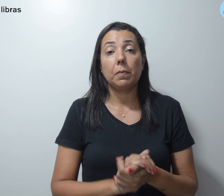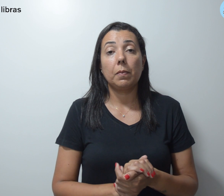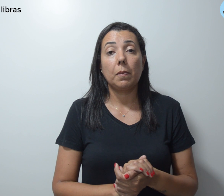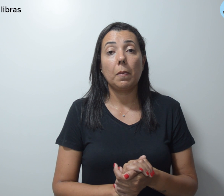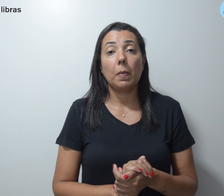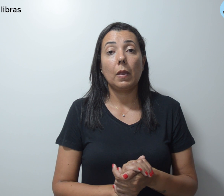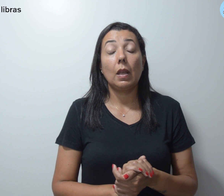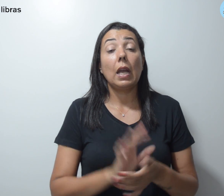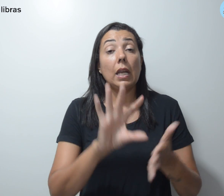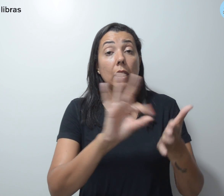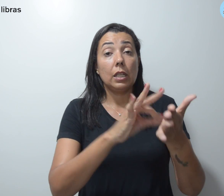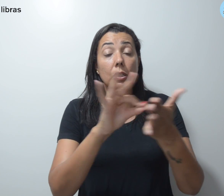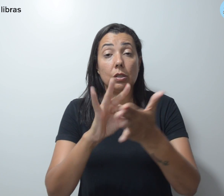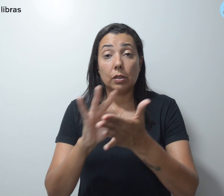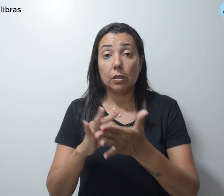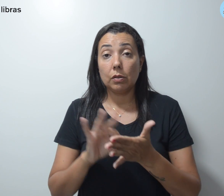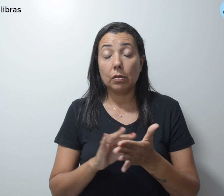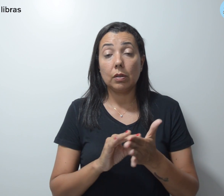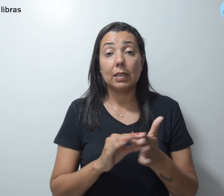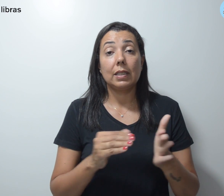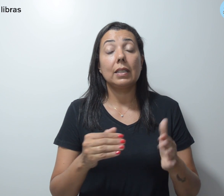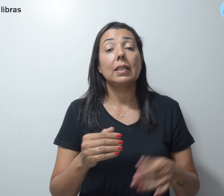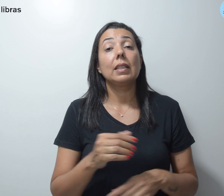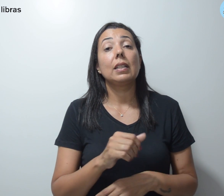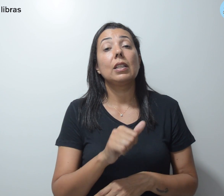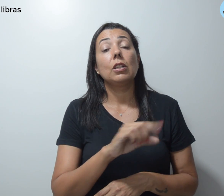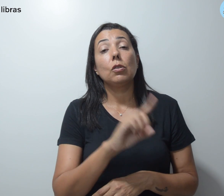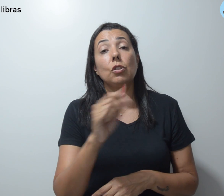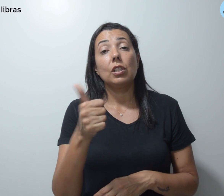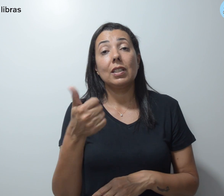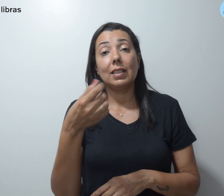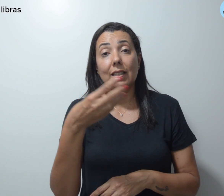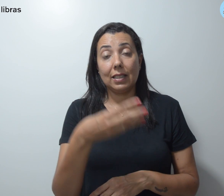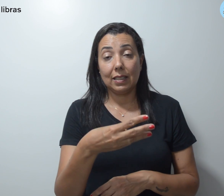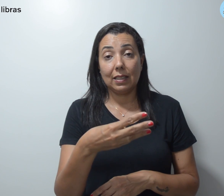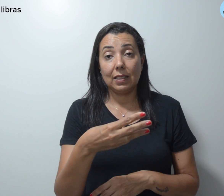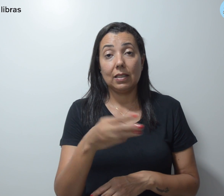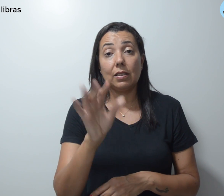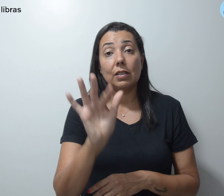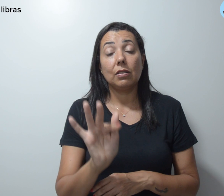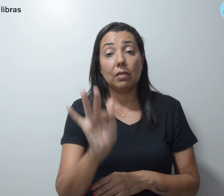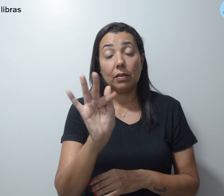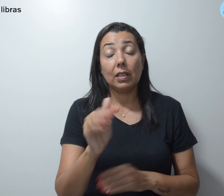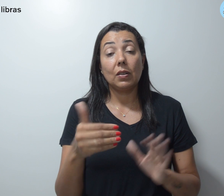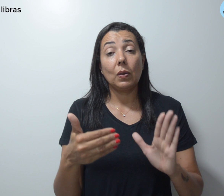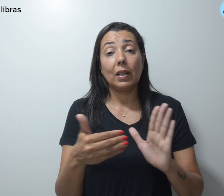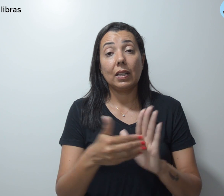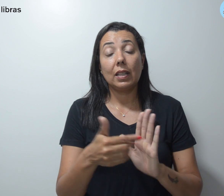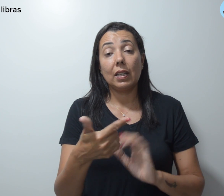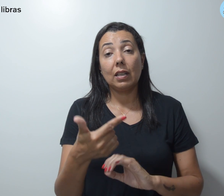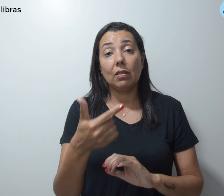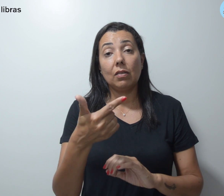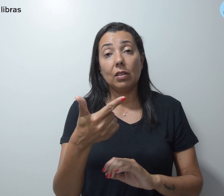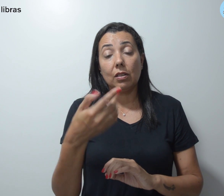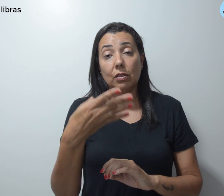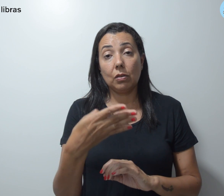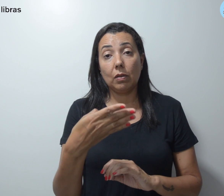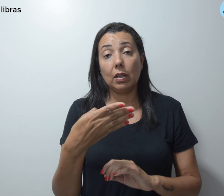inscrições vão de 13 de 2 de 2023 até 24 de 3 de